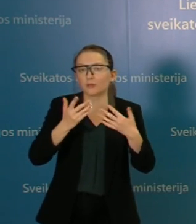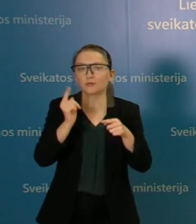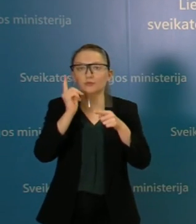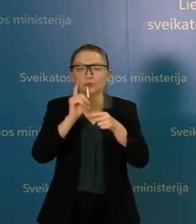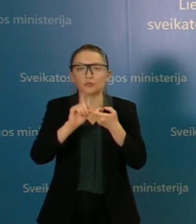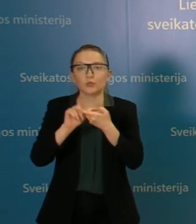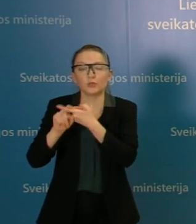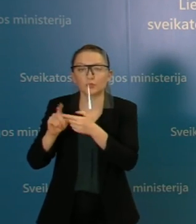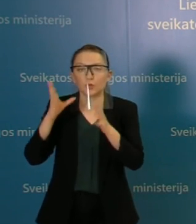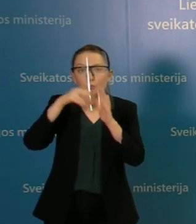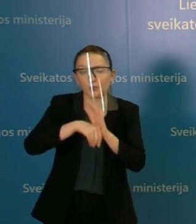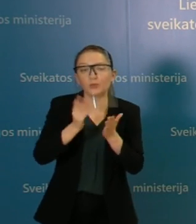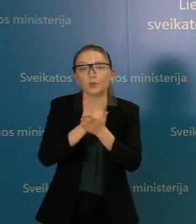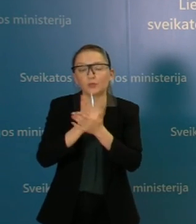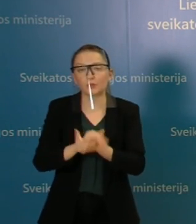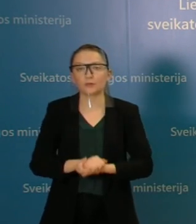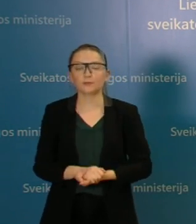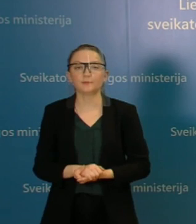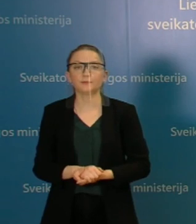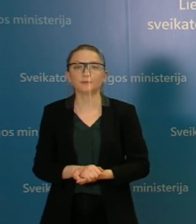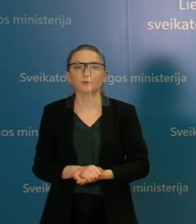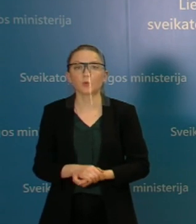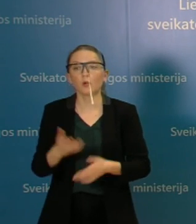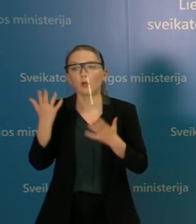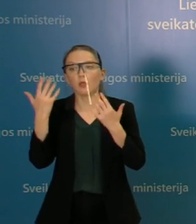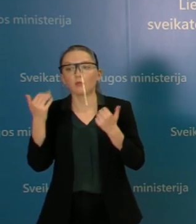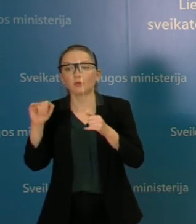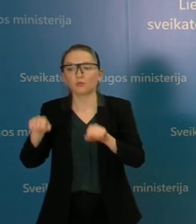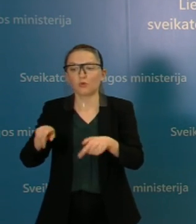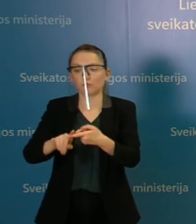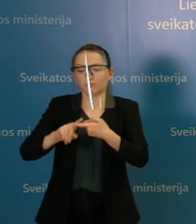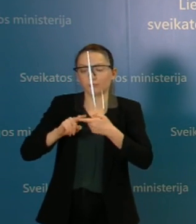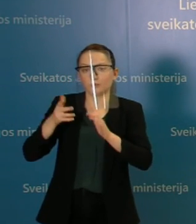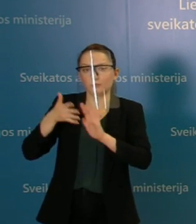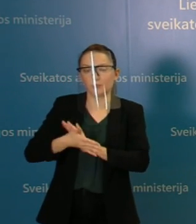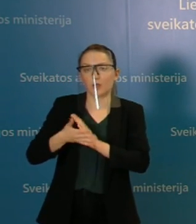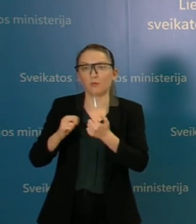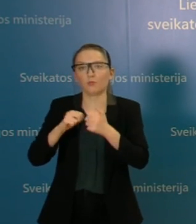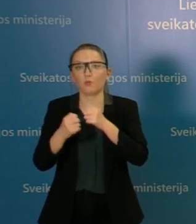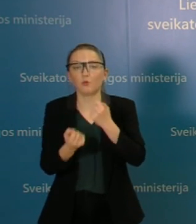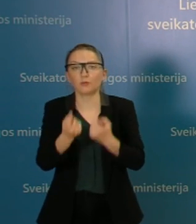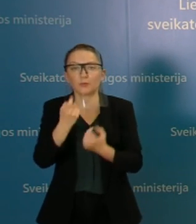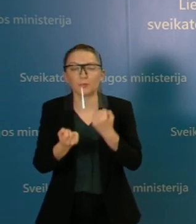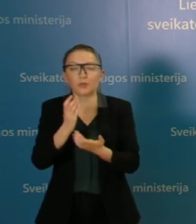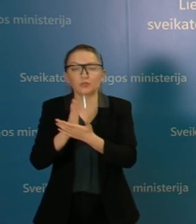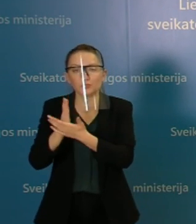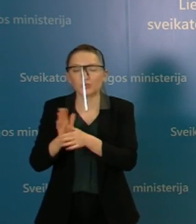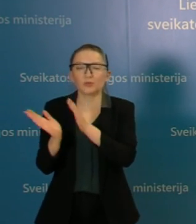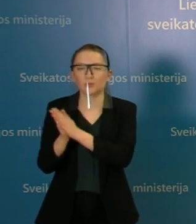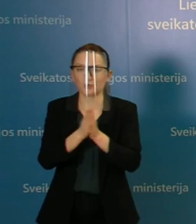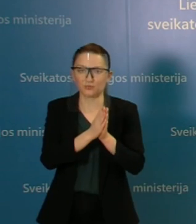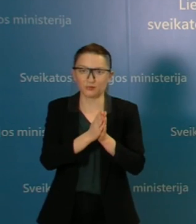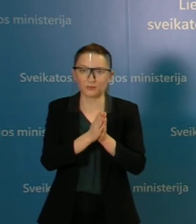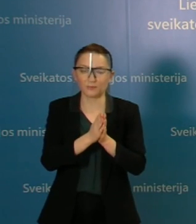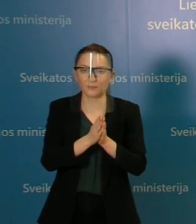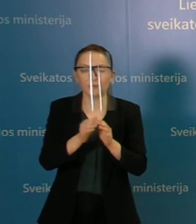kuriems riziką užsikrėtus COVID-19, na, patirti sudėtingas komplikacijas yra labai didelė, tai šitiem